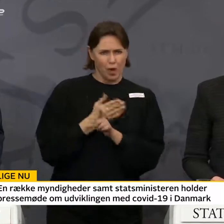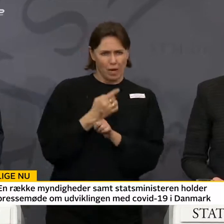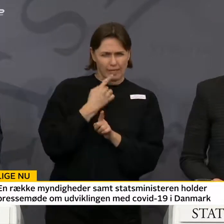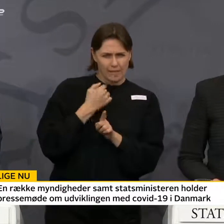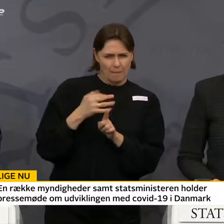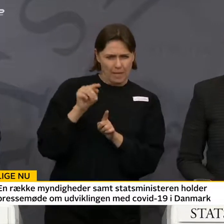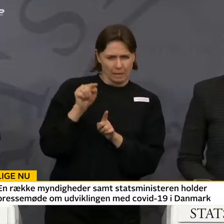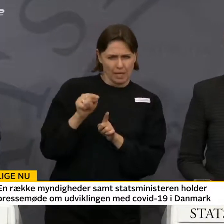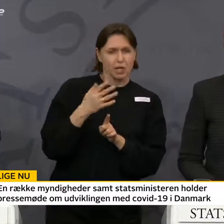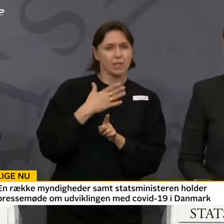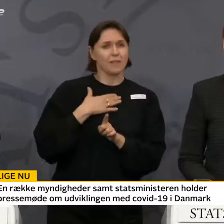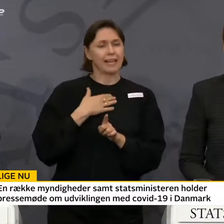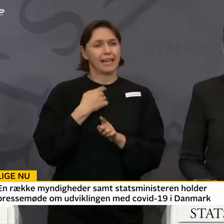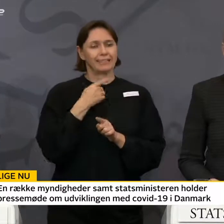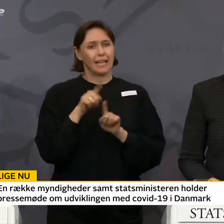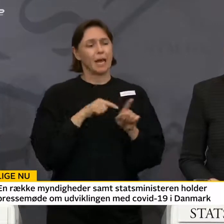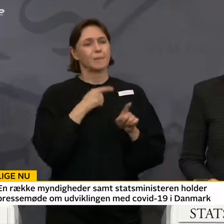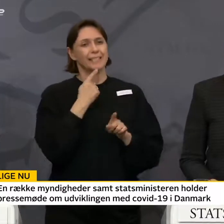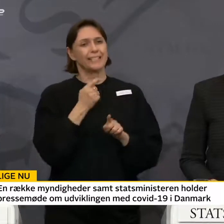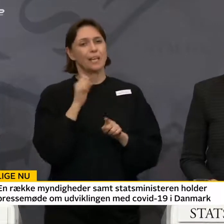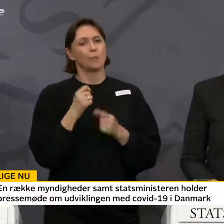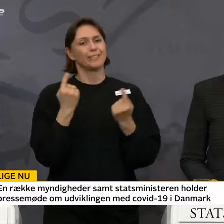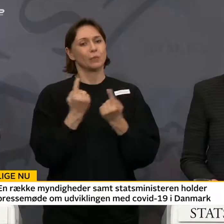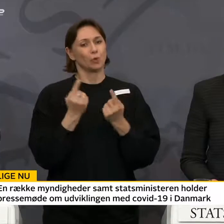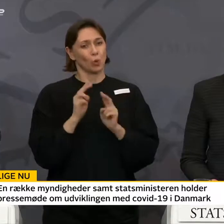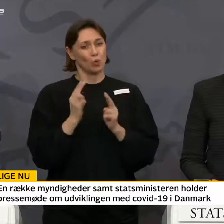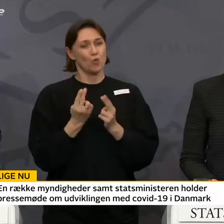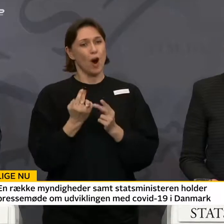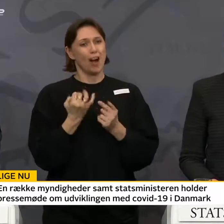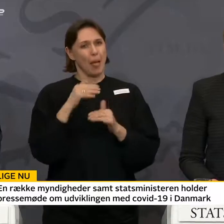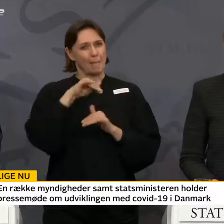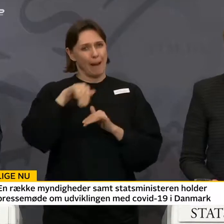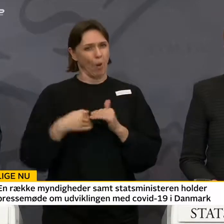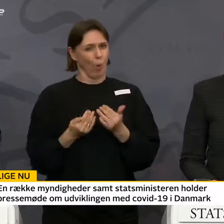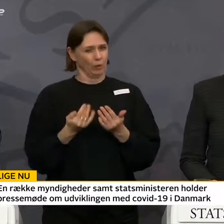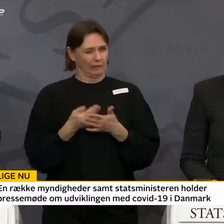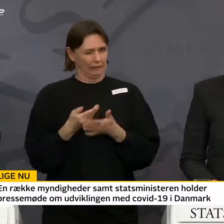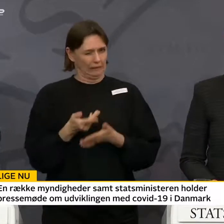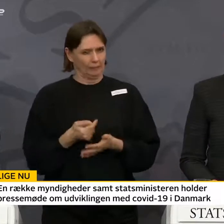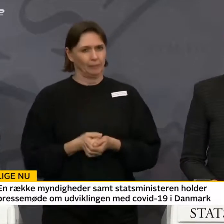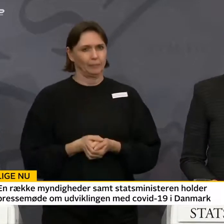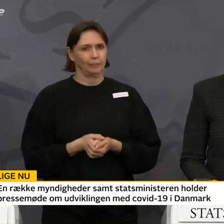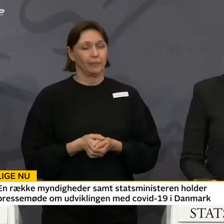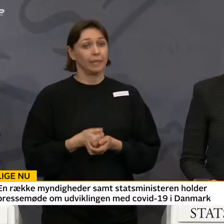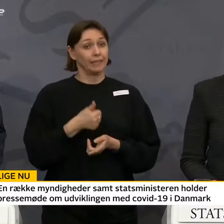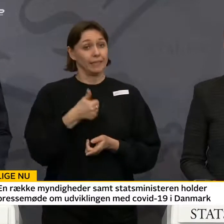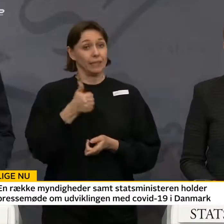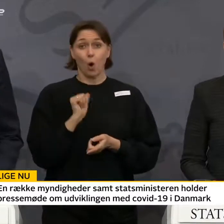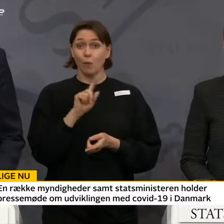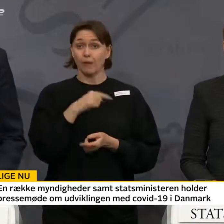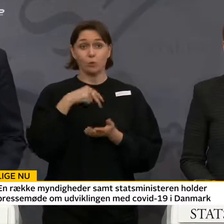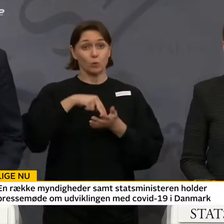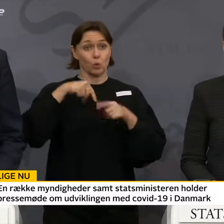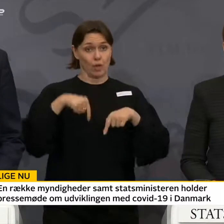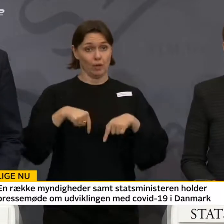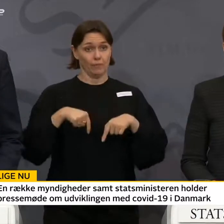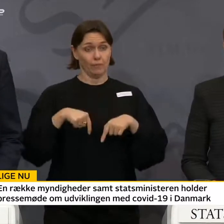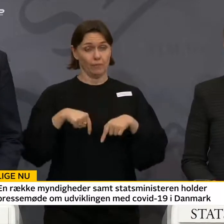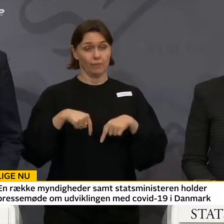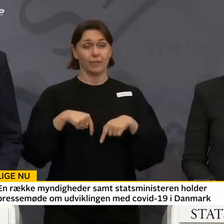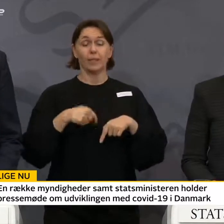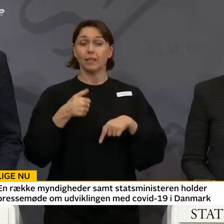indlede med den situation, vi kigger ind i og baggrunden herfor. Da vi stod her i går, var der